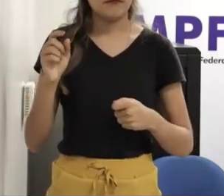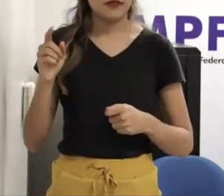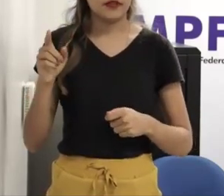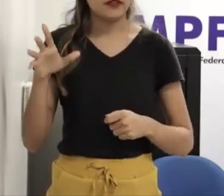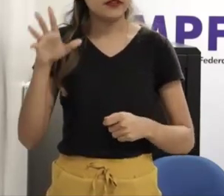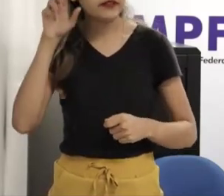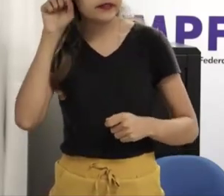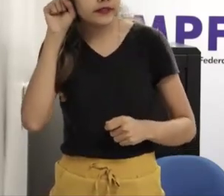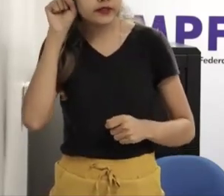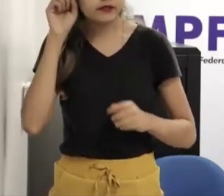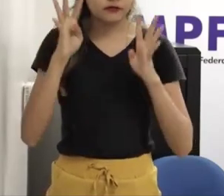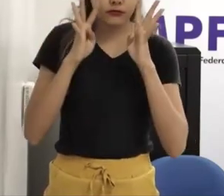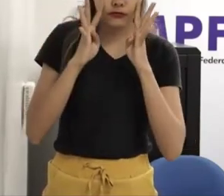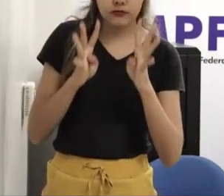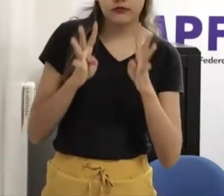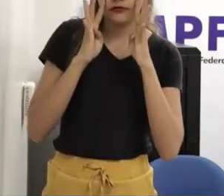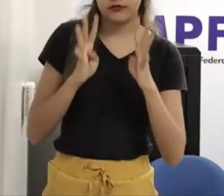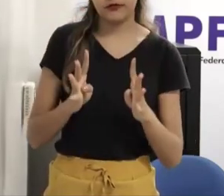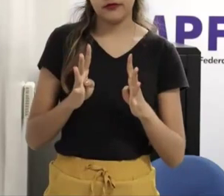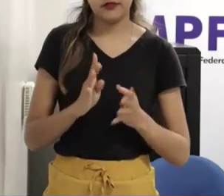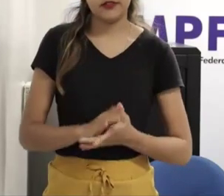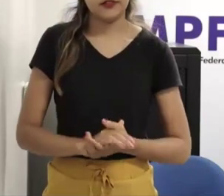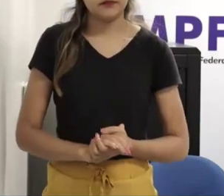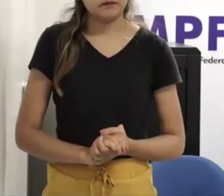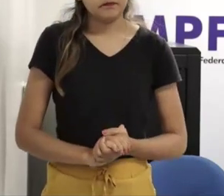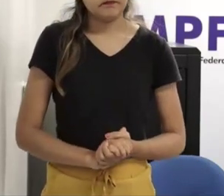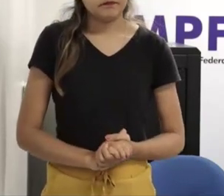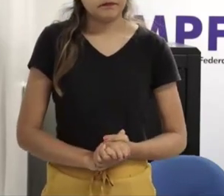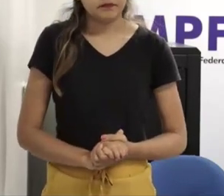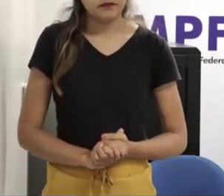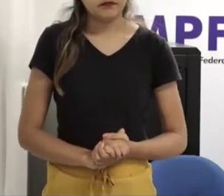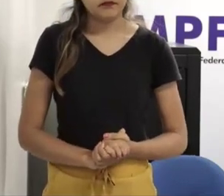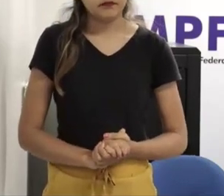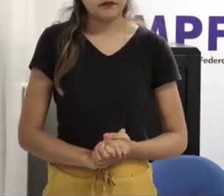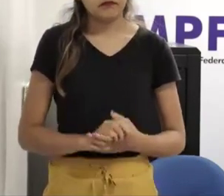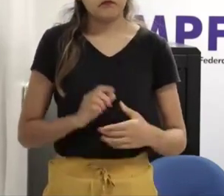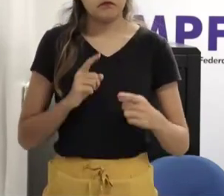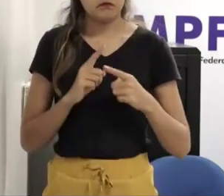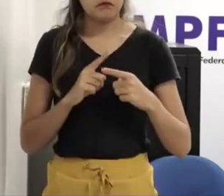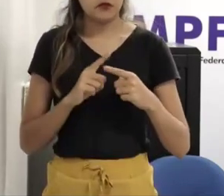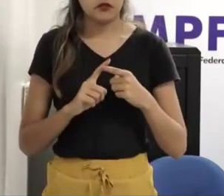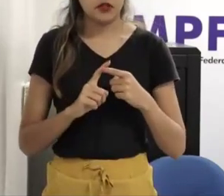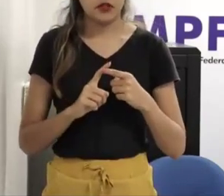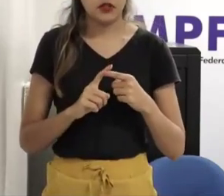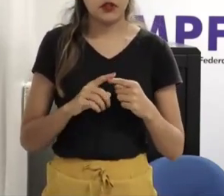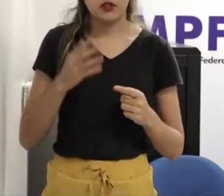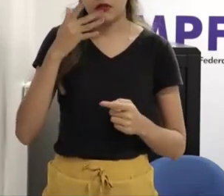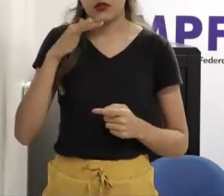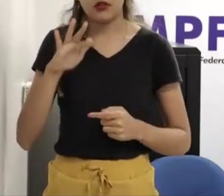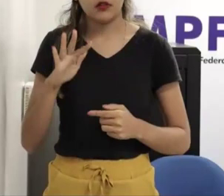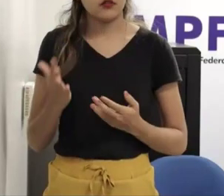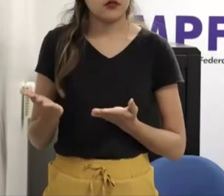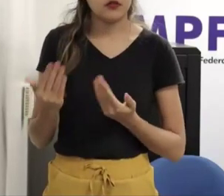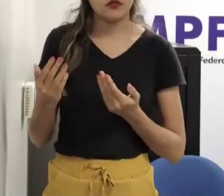realmente porque naquele momento a pessoa ela tomou a criança ou adolescente né ou até mesmo adulto ele tomou uma